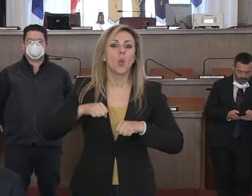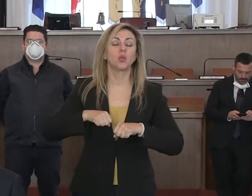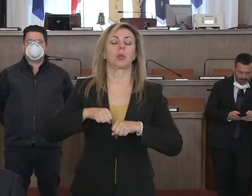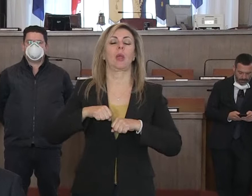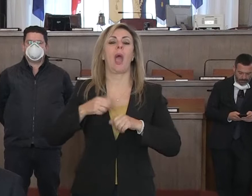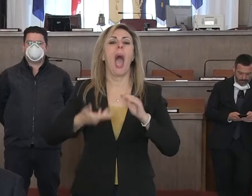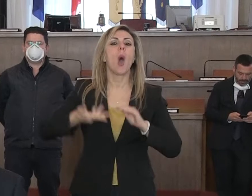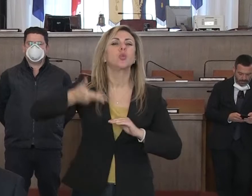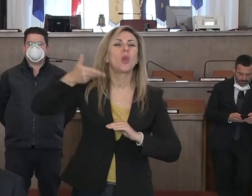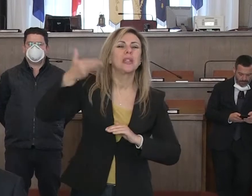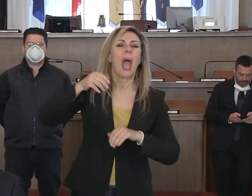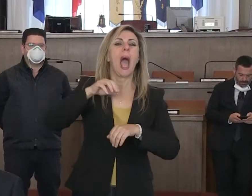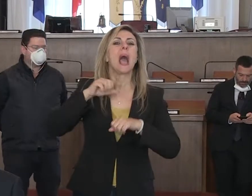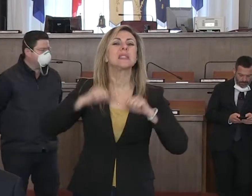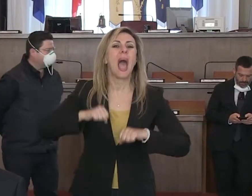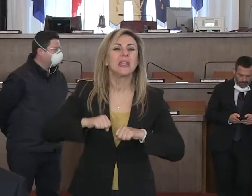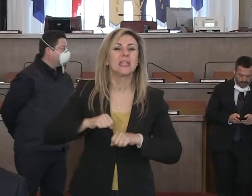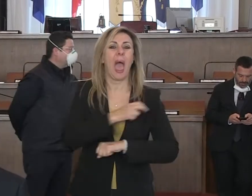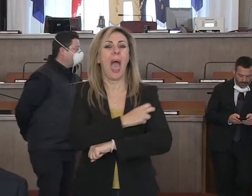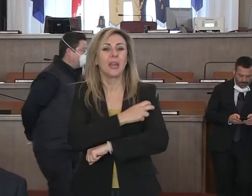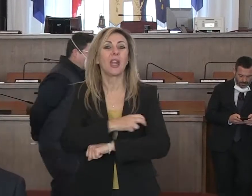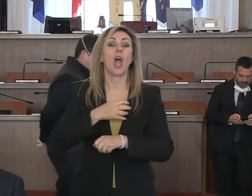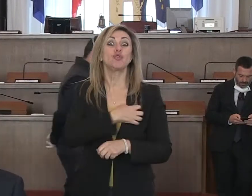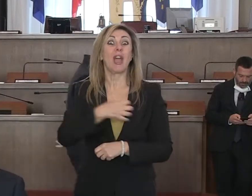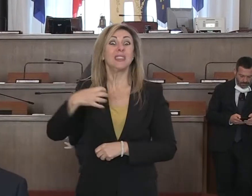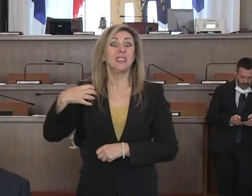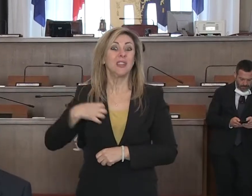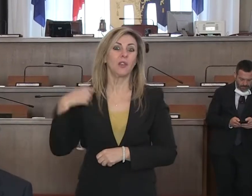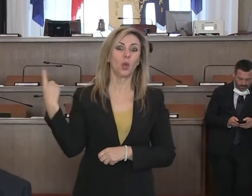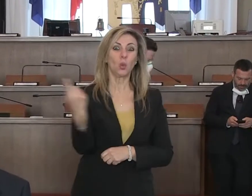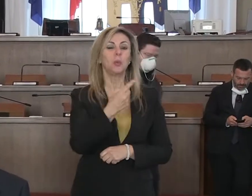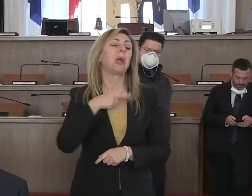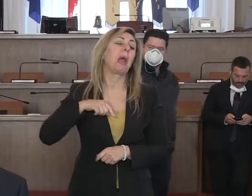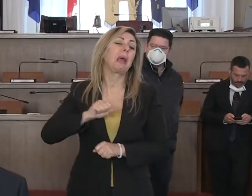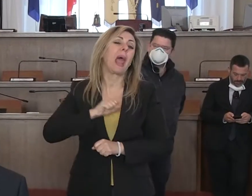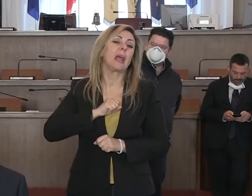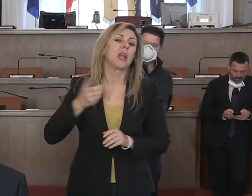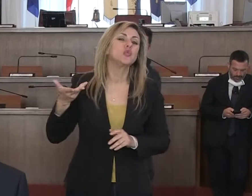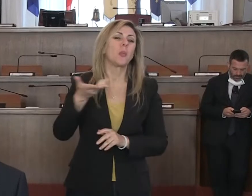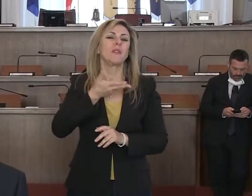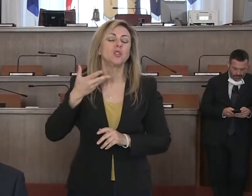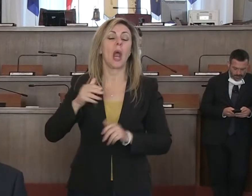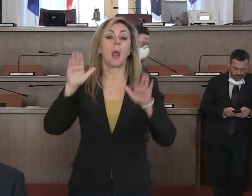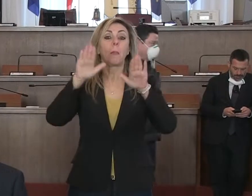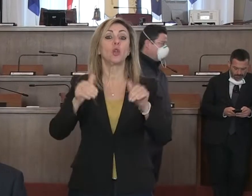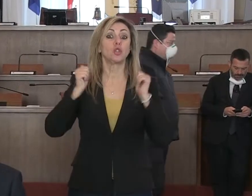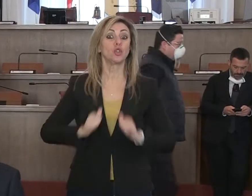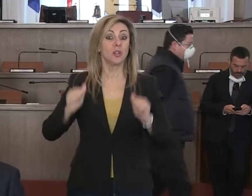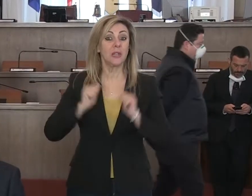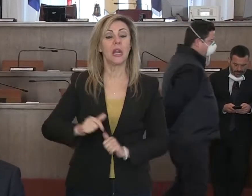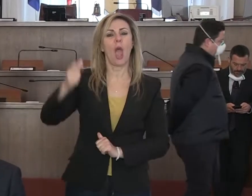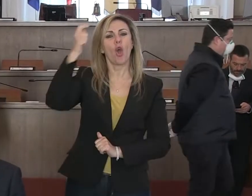autorità sanitarie, mediche, scientifiche e quindi presso a loro Protezione Civile, Governo Nazionale e i